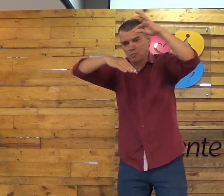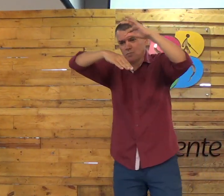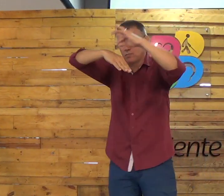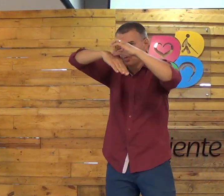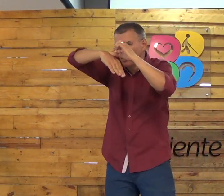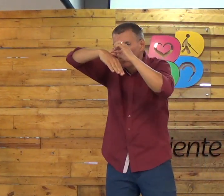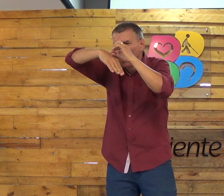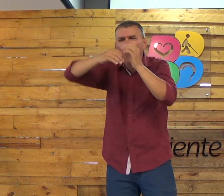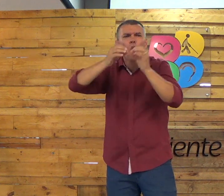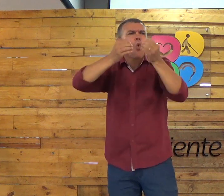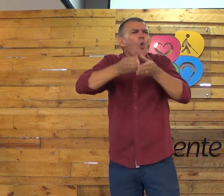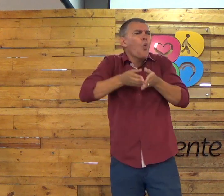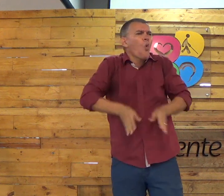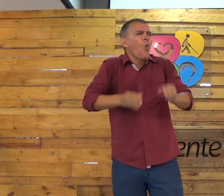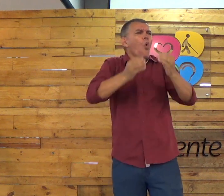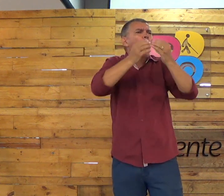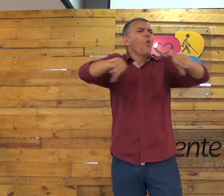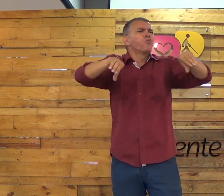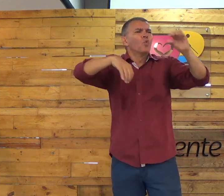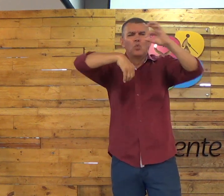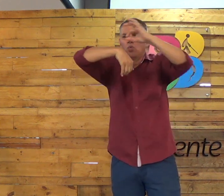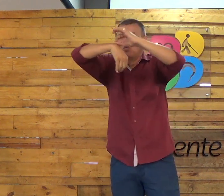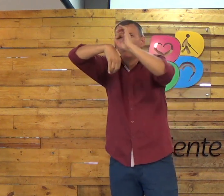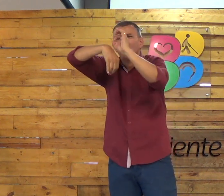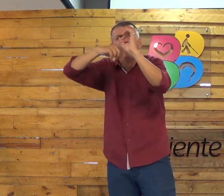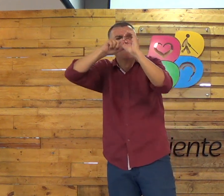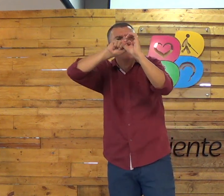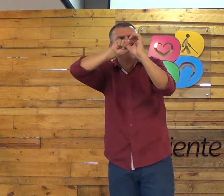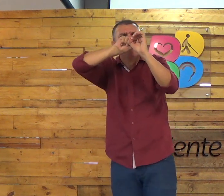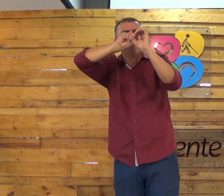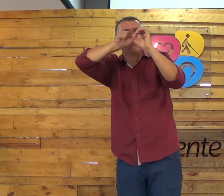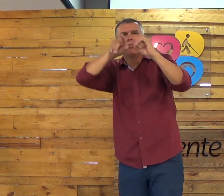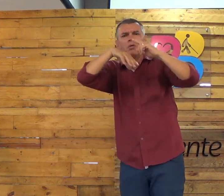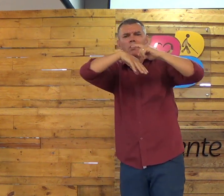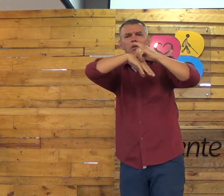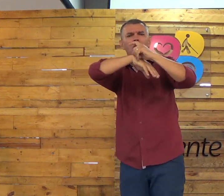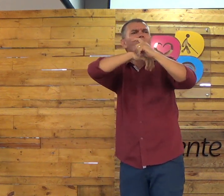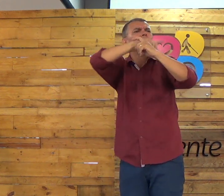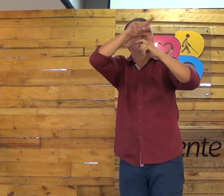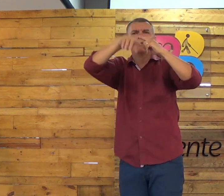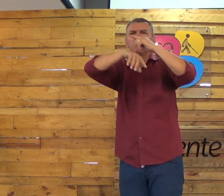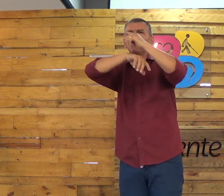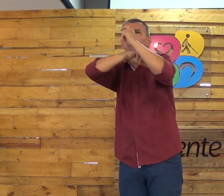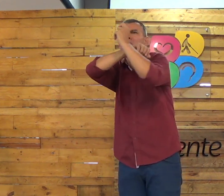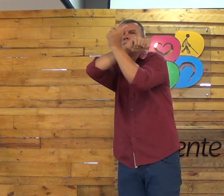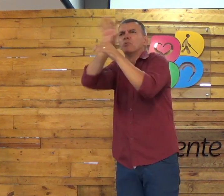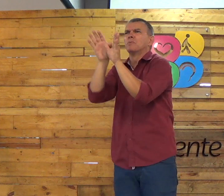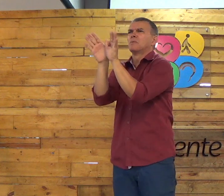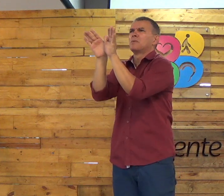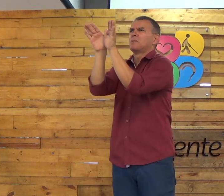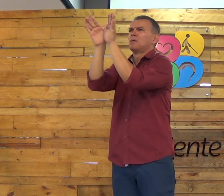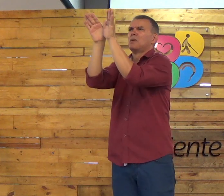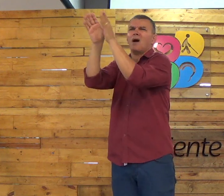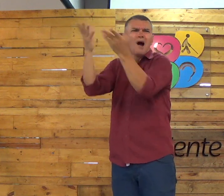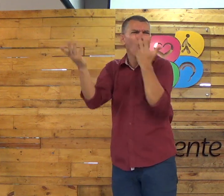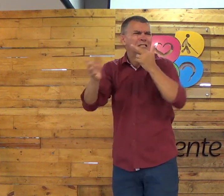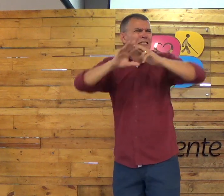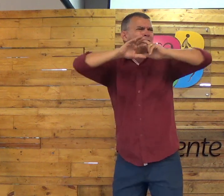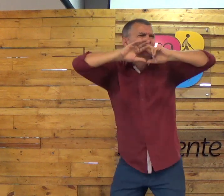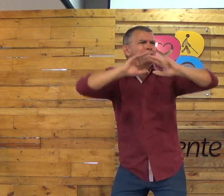As vezes eu tô andando, né, e chega, e eu paro pra olhar ali, um galho, parece que tem óculos ali,